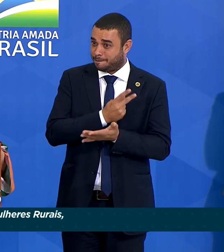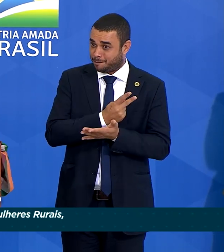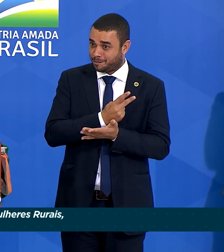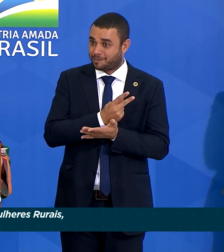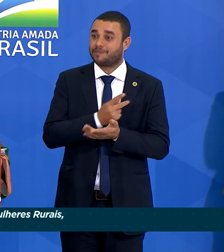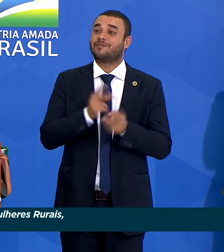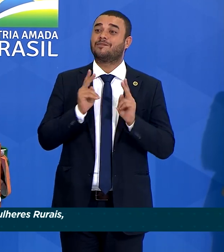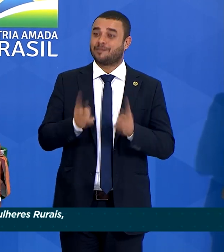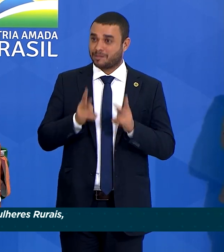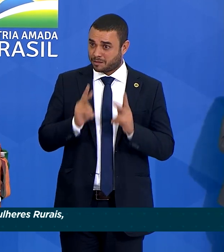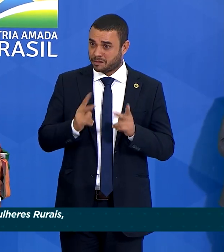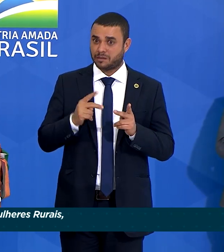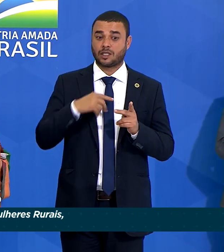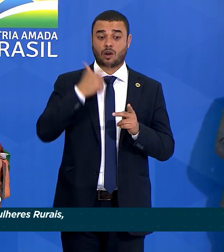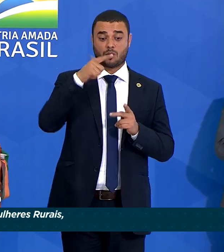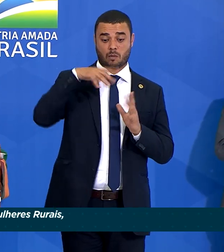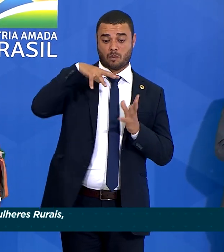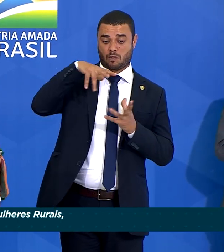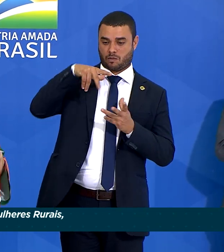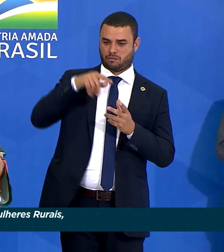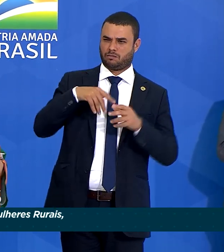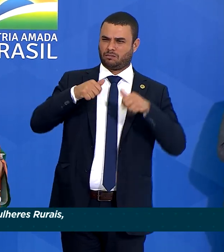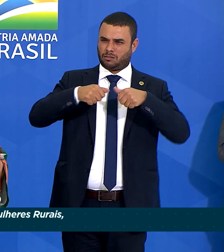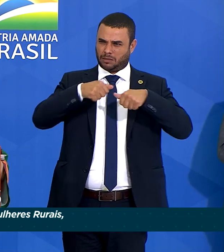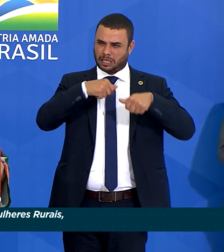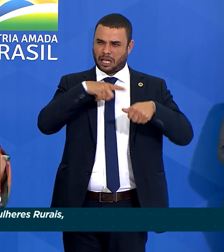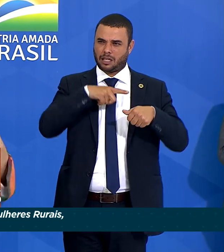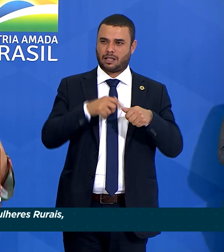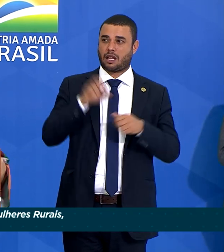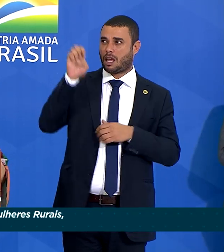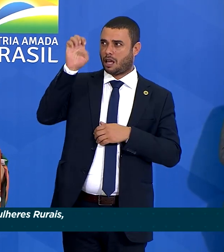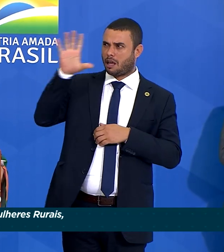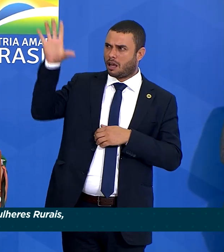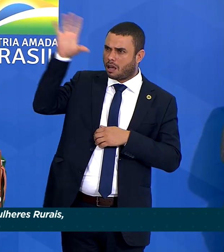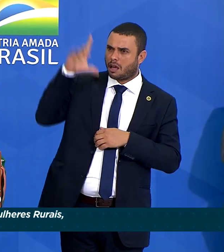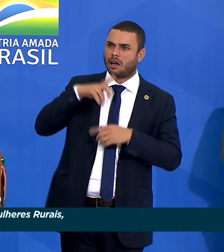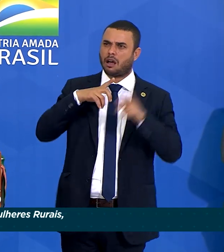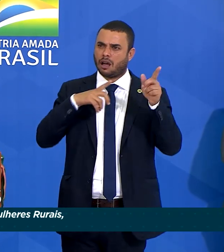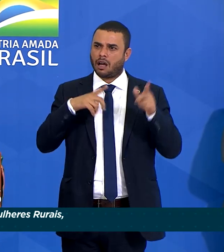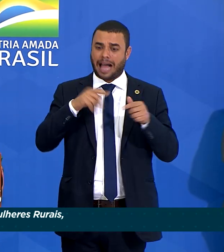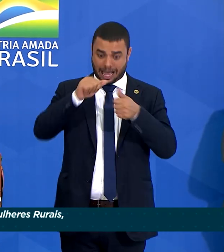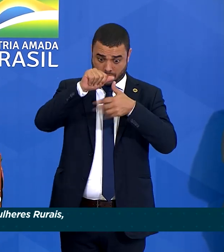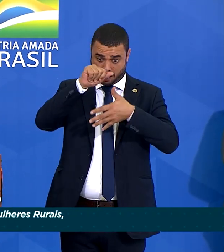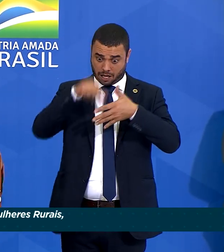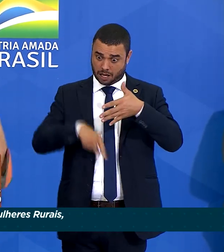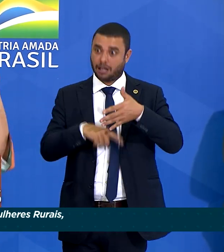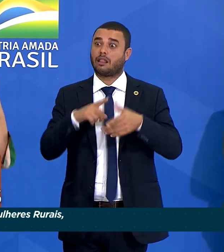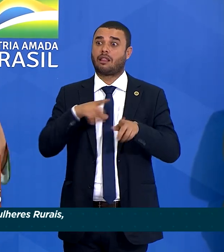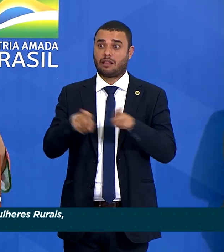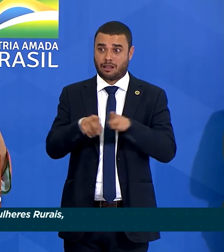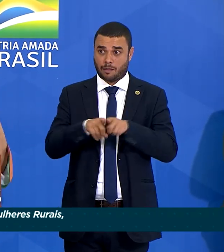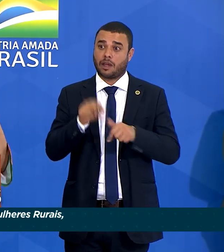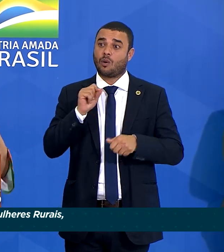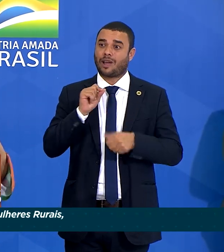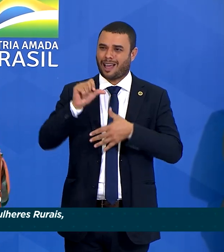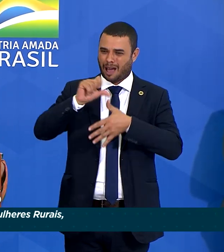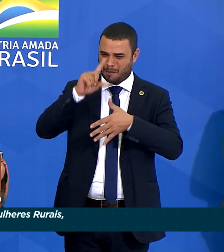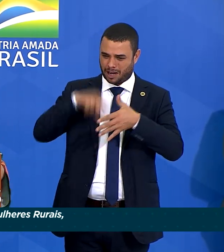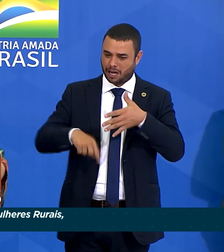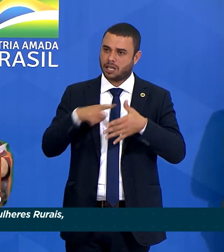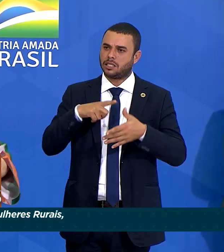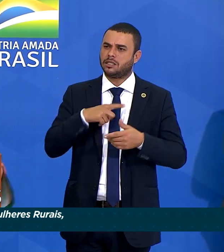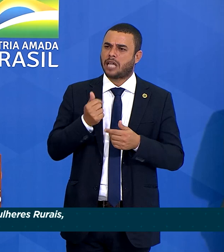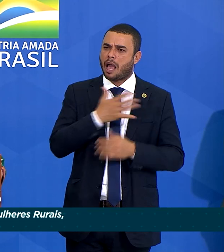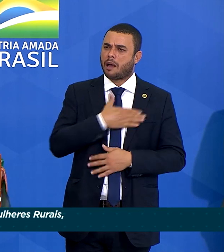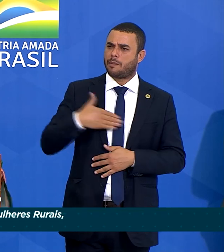no continente. Uma junção de primeiras damas do continente que também estão com o coração voltado